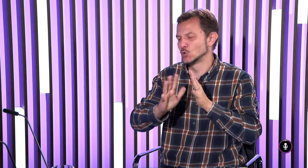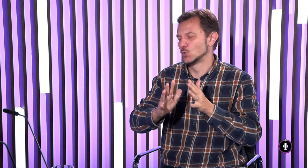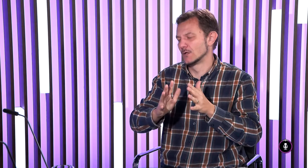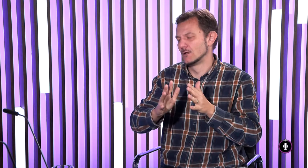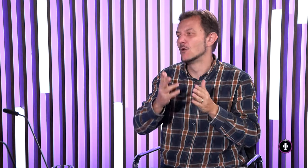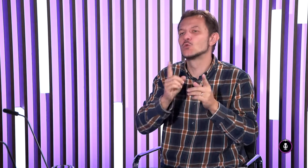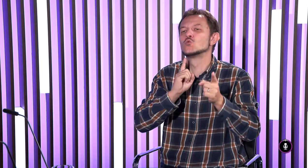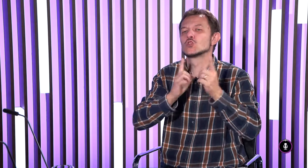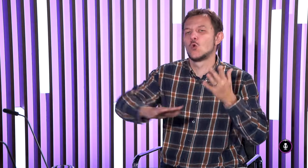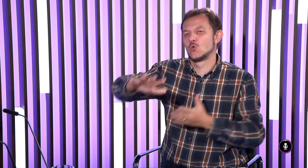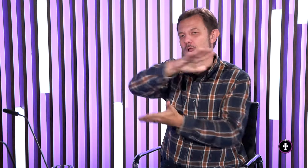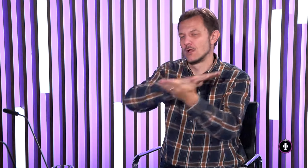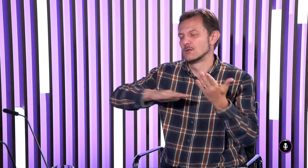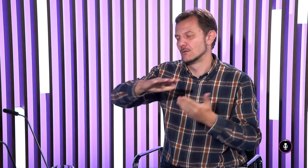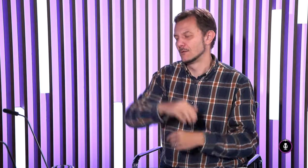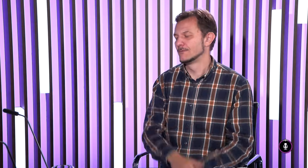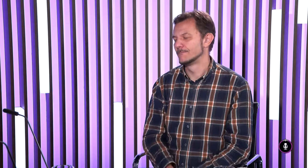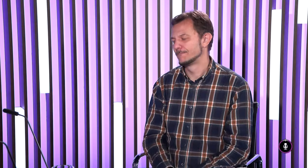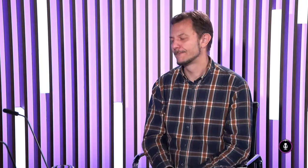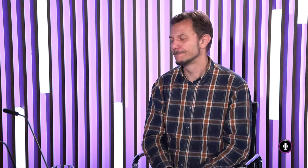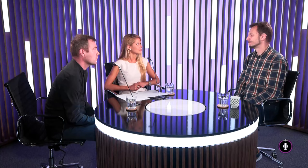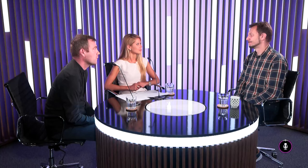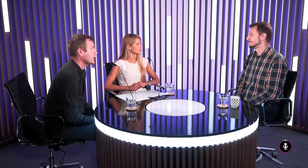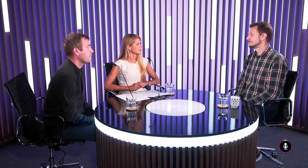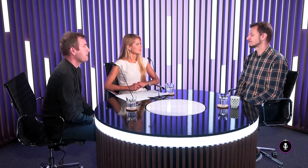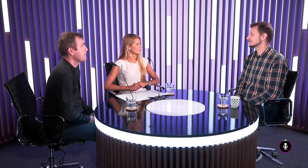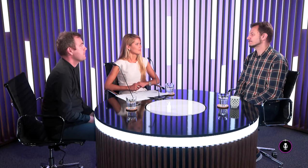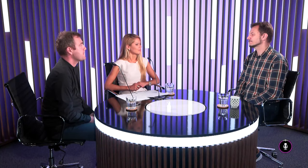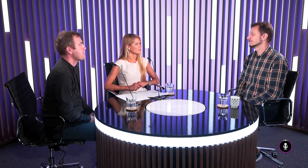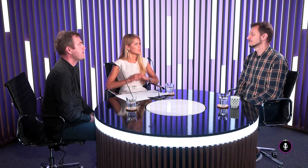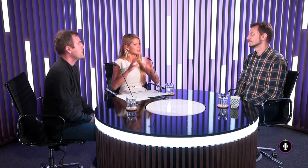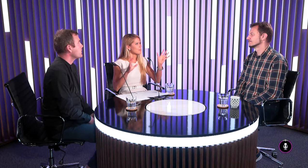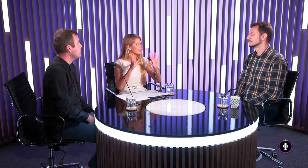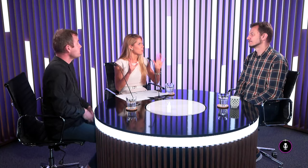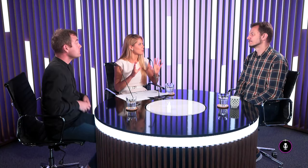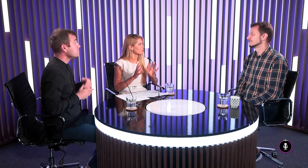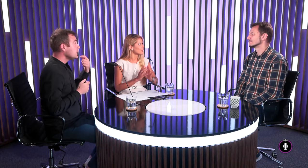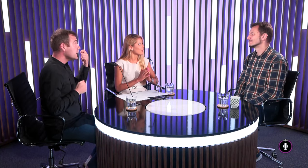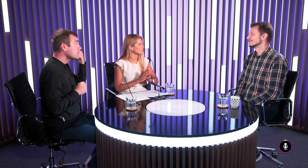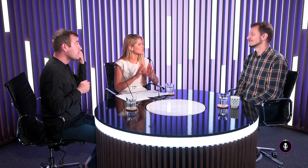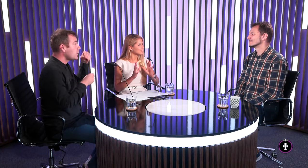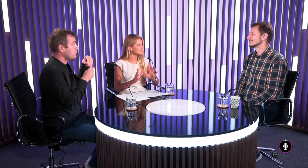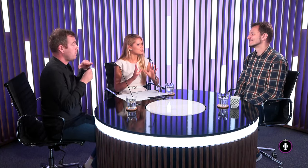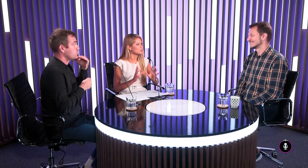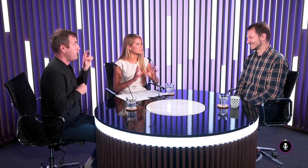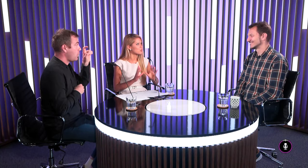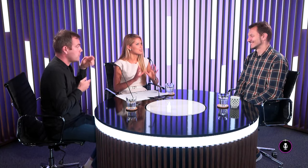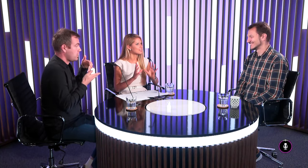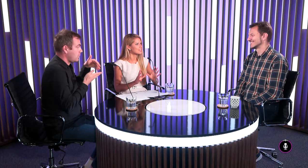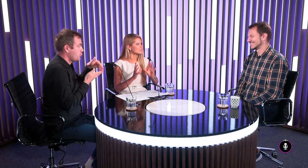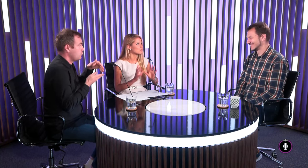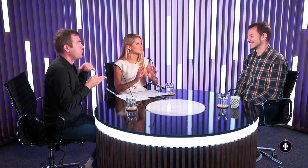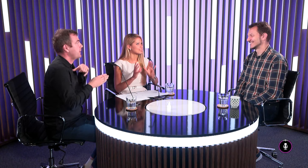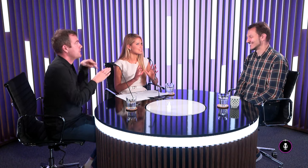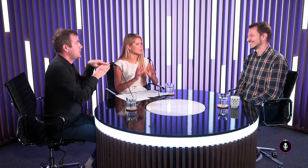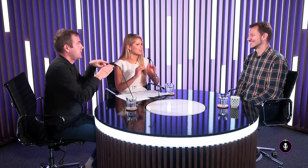potom samozrejme náročnejšia tá úroveň toho medzinárodného posunkovania. Mne napadá popri tom veľa otázok, ale nikdy do toho nestupujem